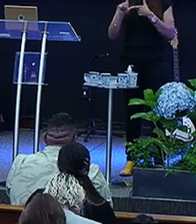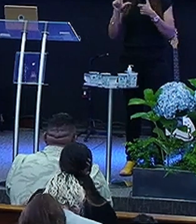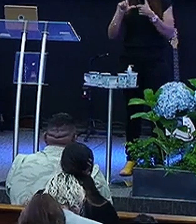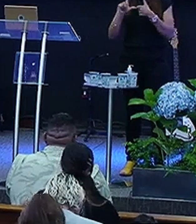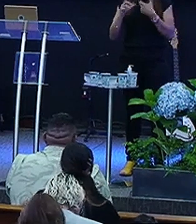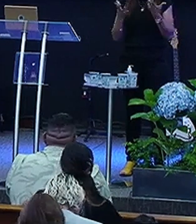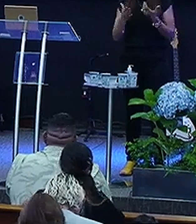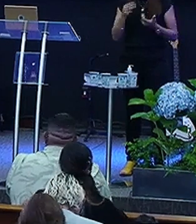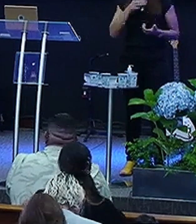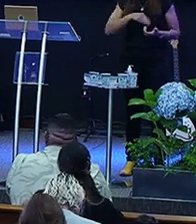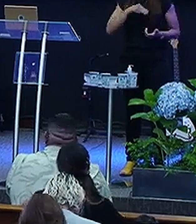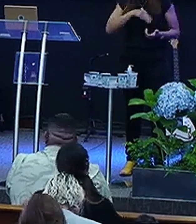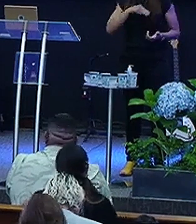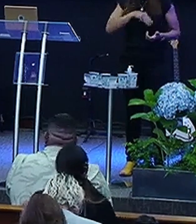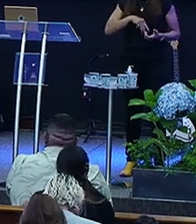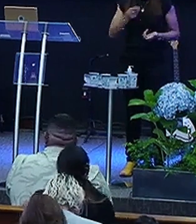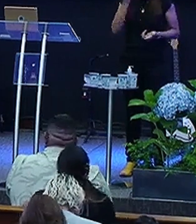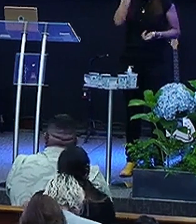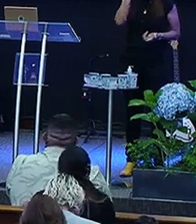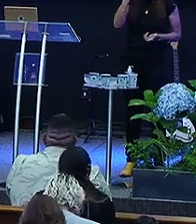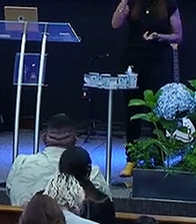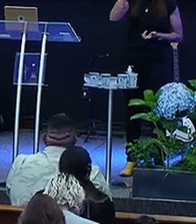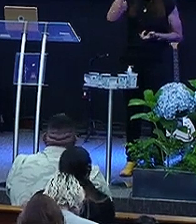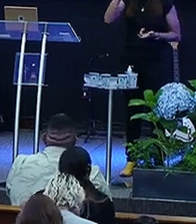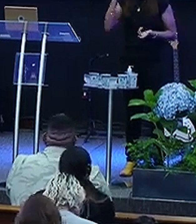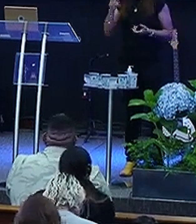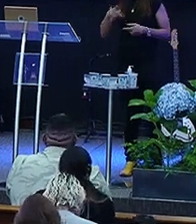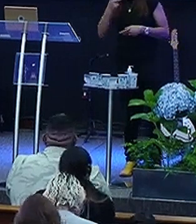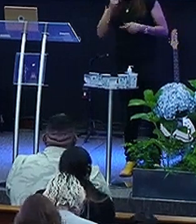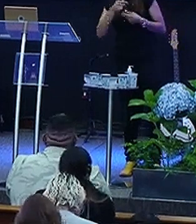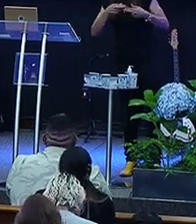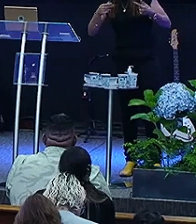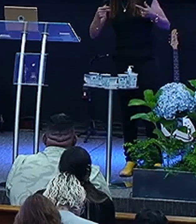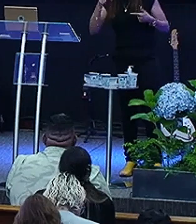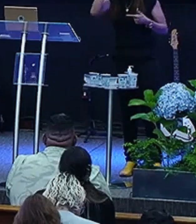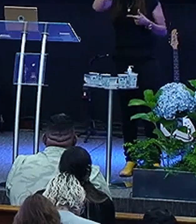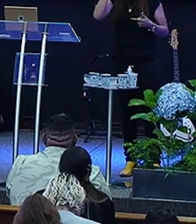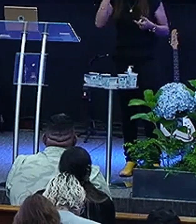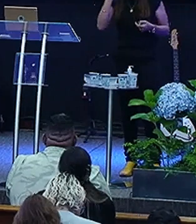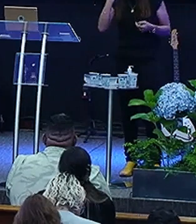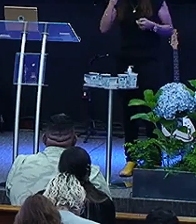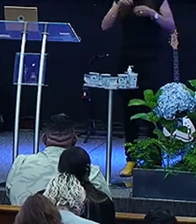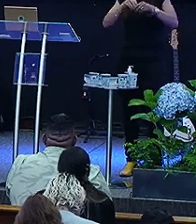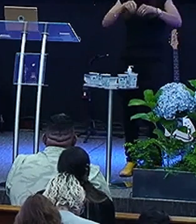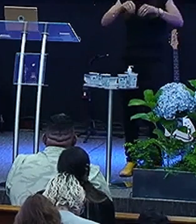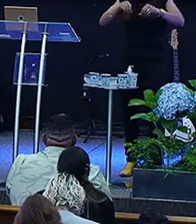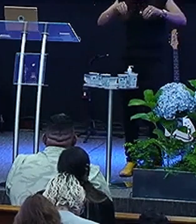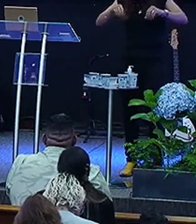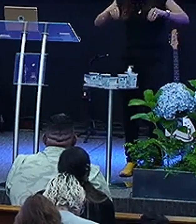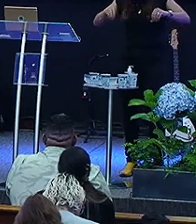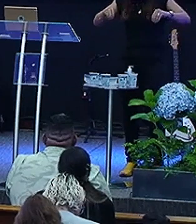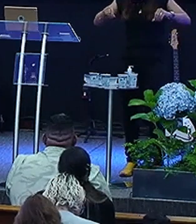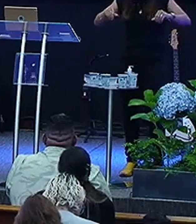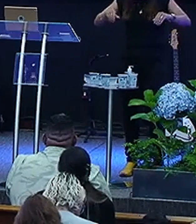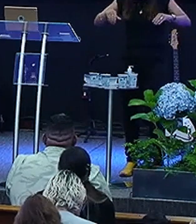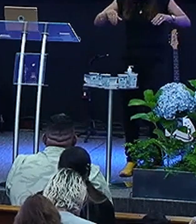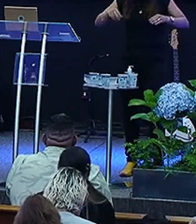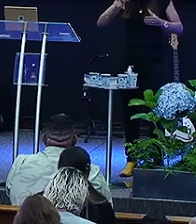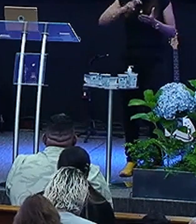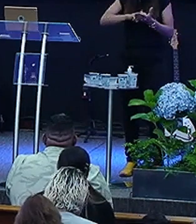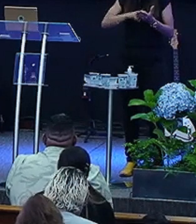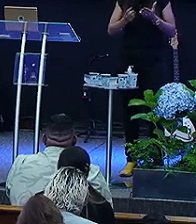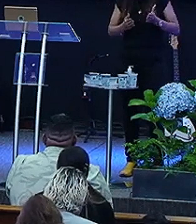Jesus explica a parábola Ele fala uma coisa Que aquela pessoa Que a semente caiu A beira do caminho